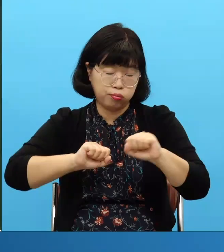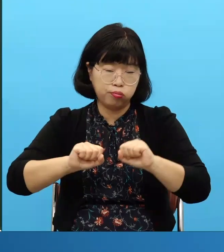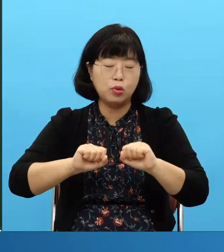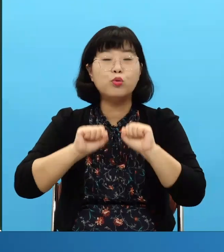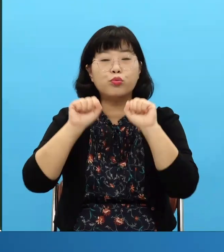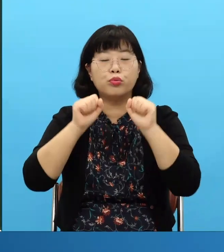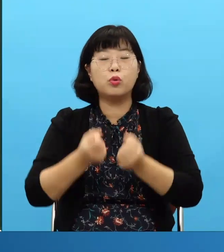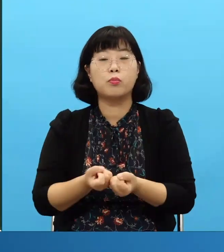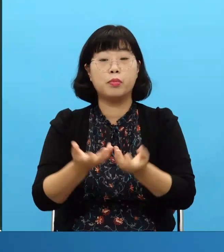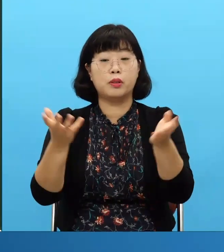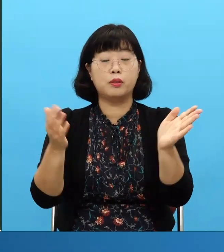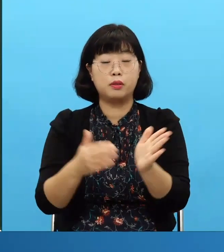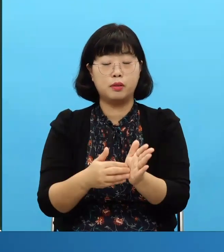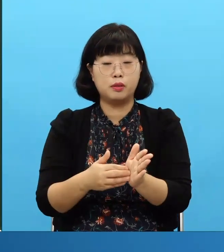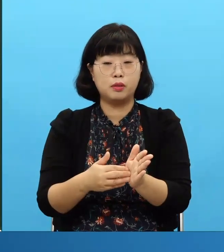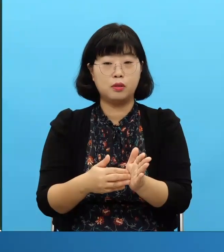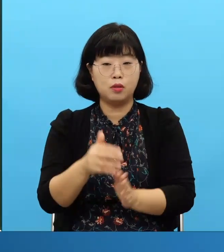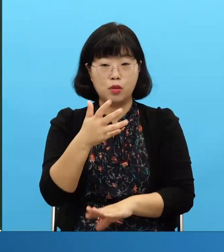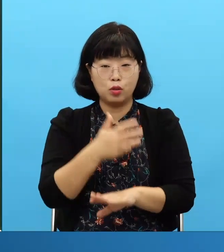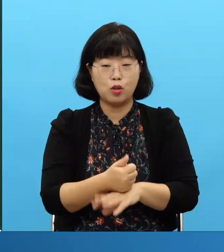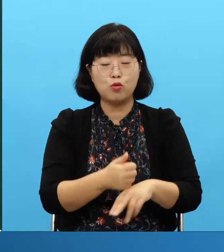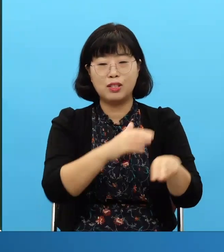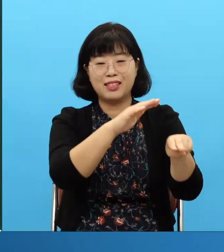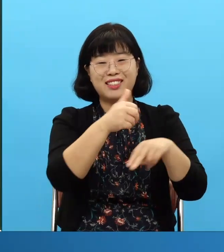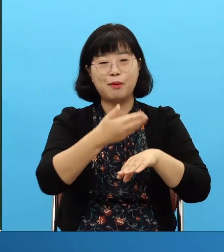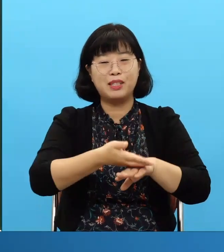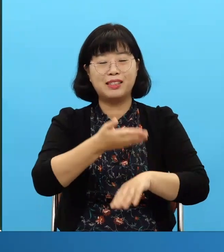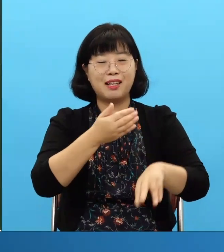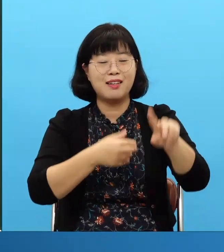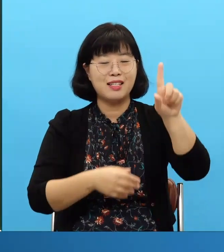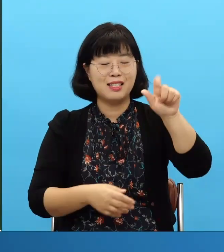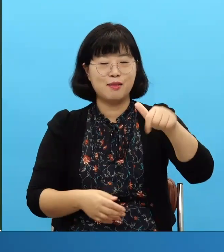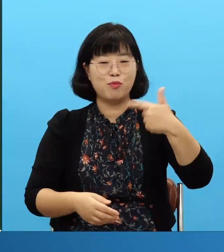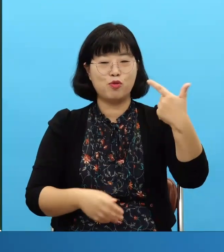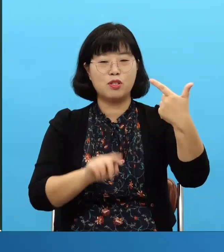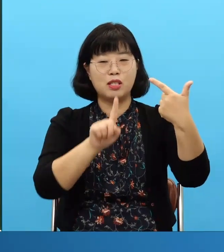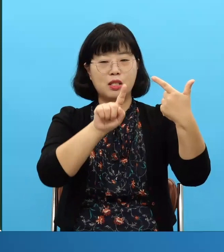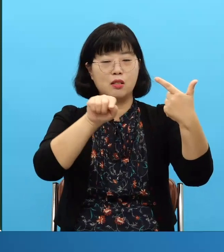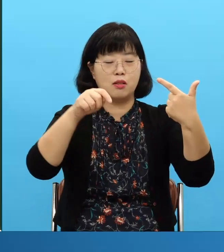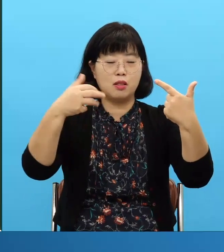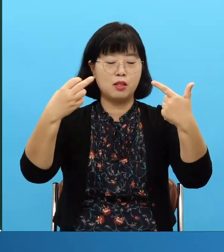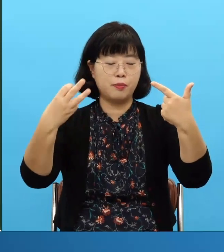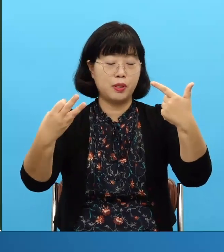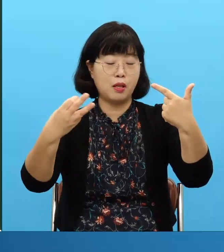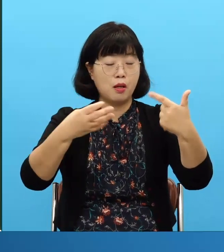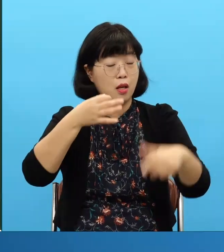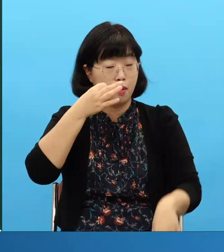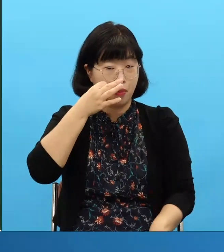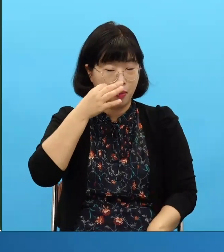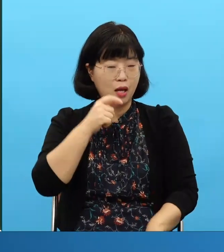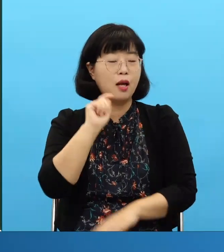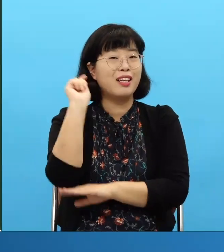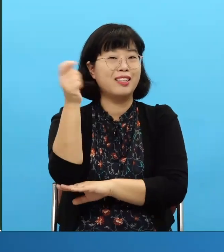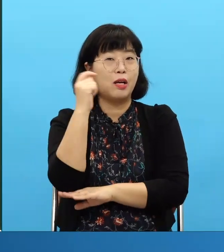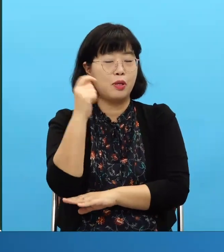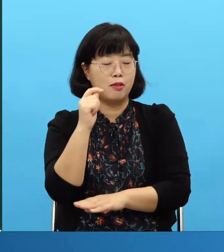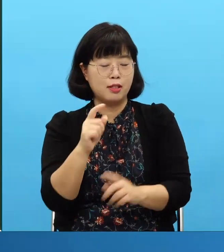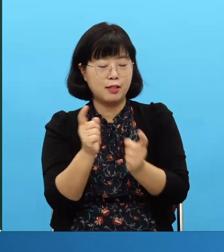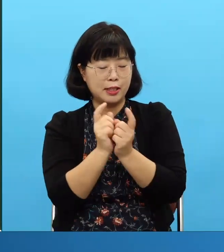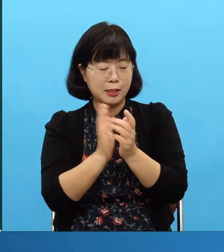Buscó a que era lo más importante, y le ungió con aceite ¿Decío?